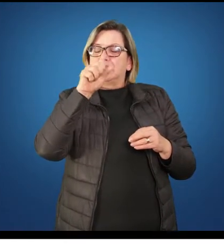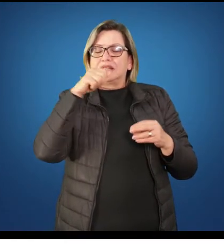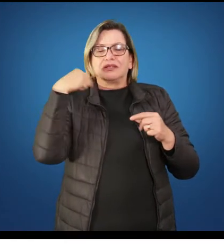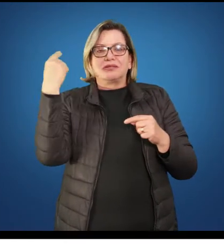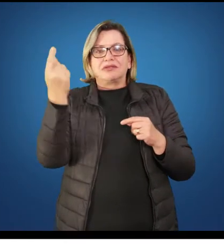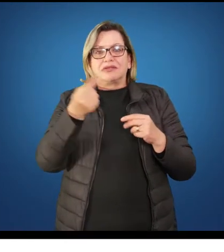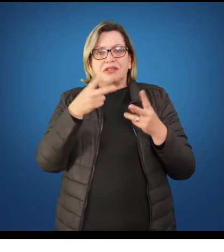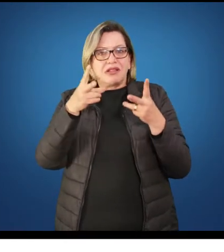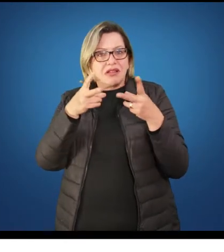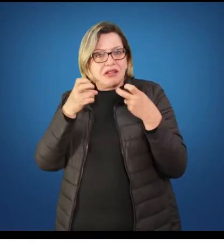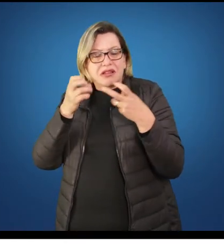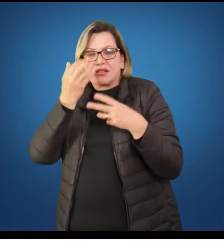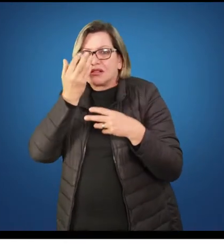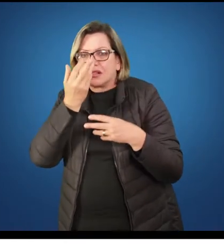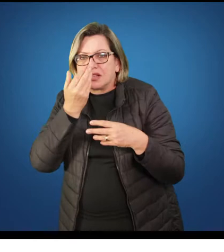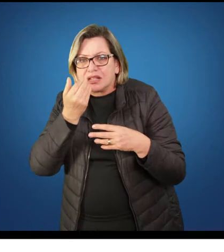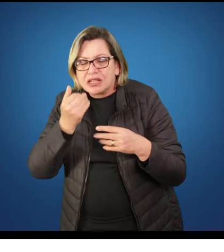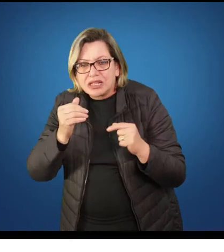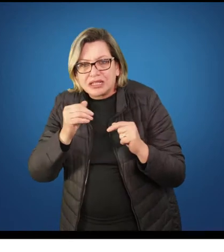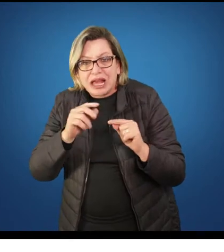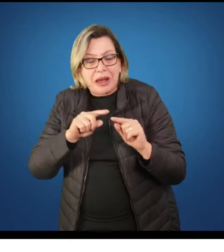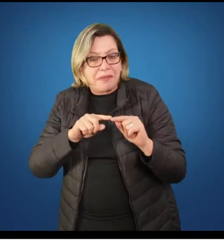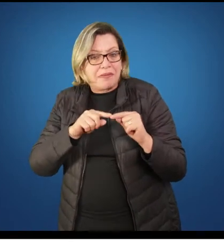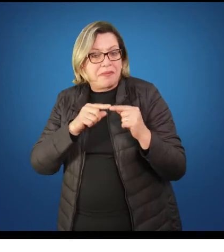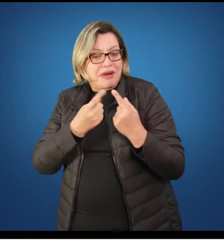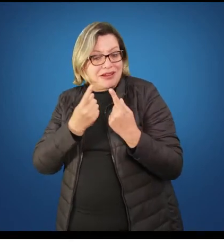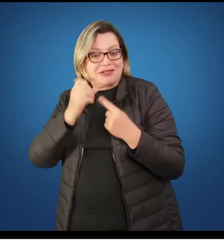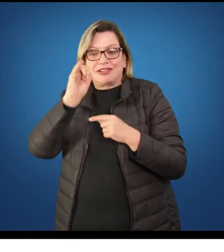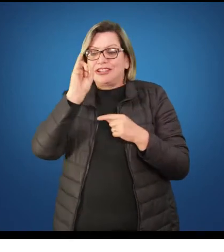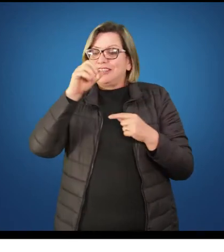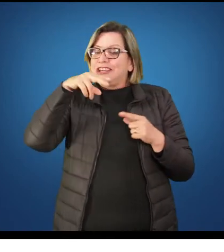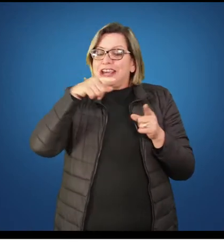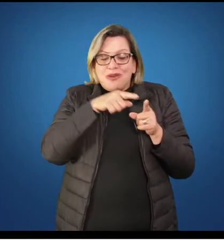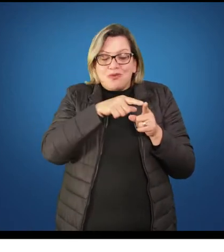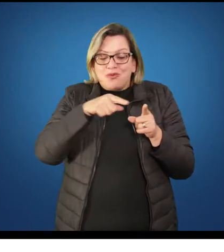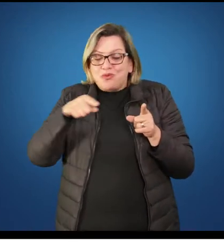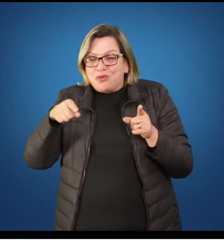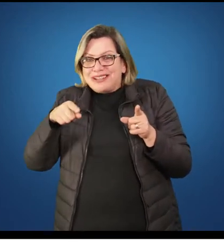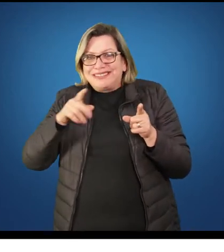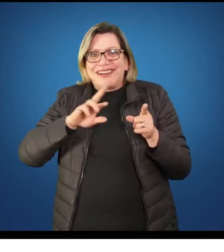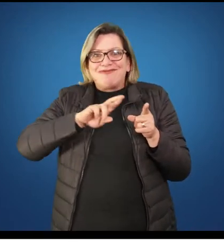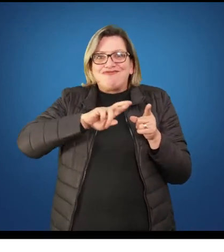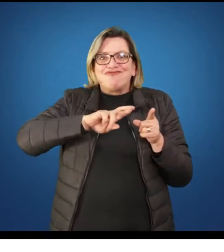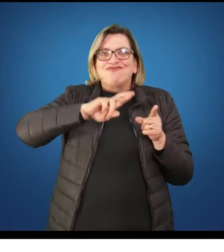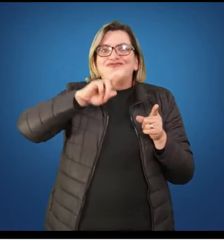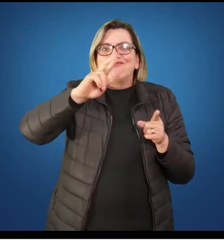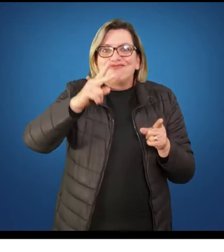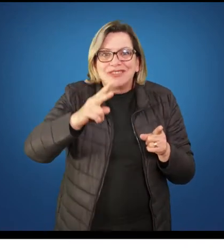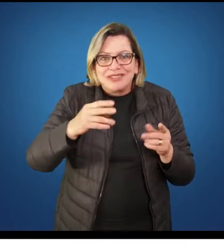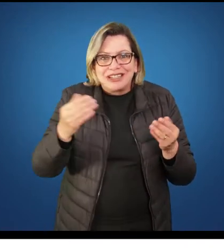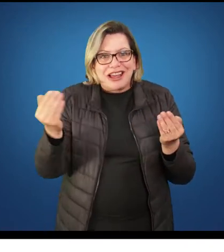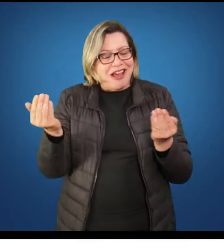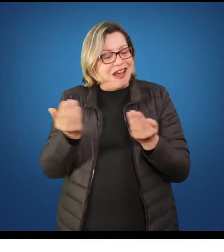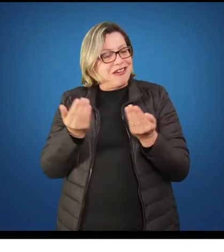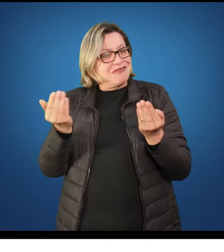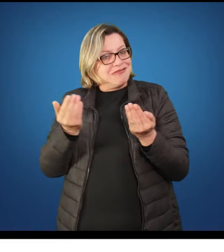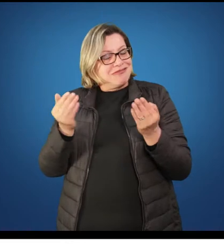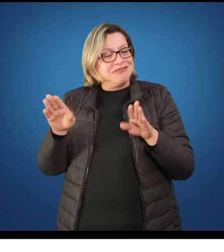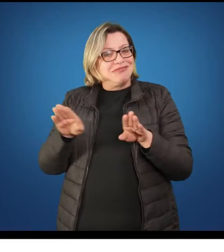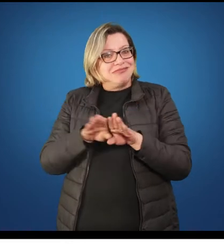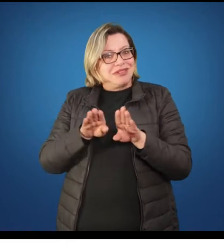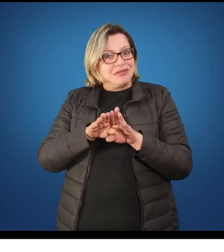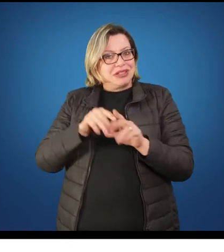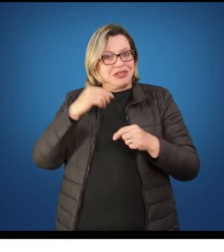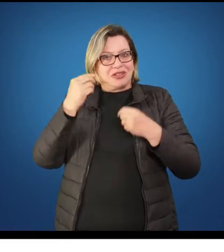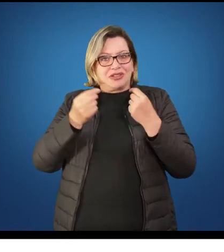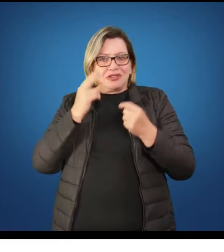já era tratada como mini adulto, roupas de adulto, trabalho de adulto, isso causa um espanto. Mas, se nós